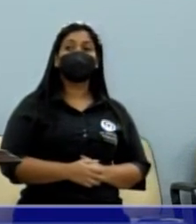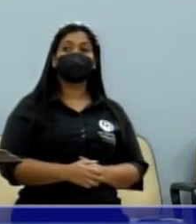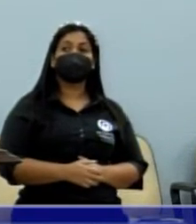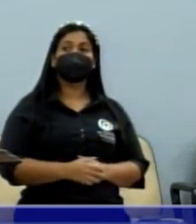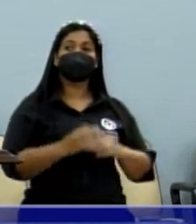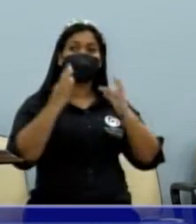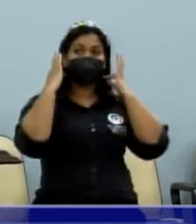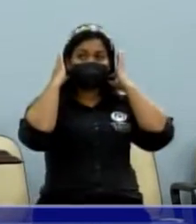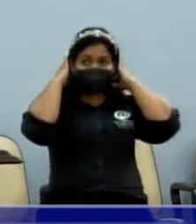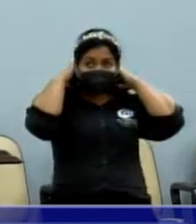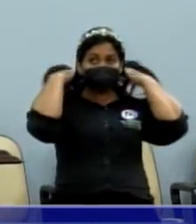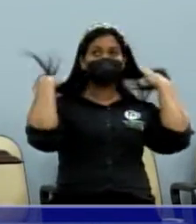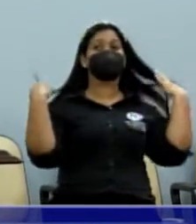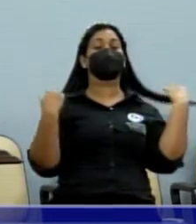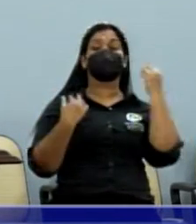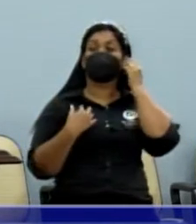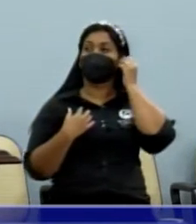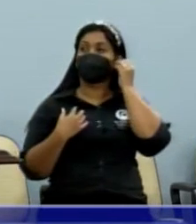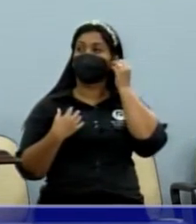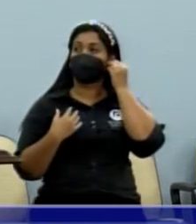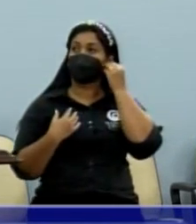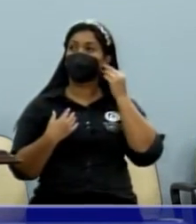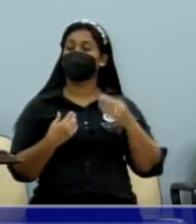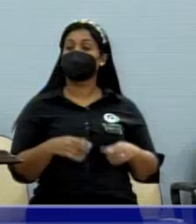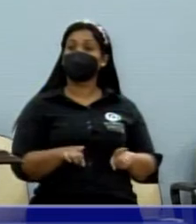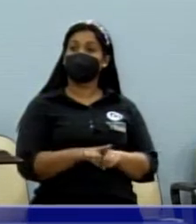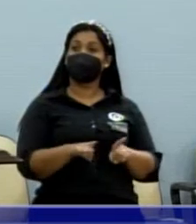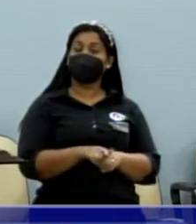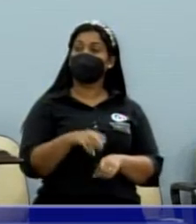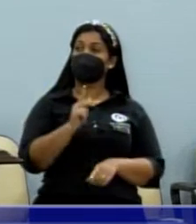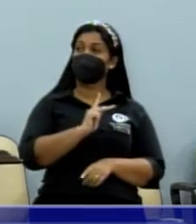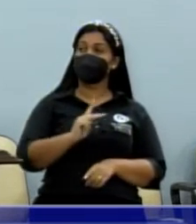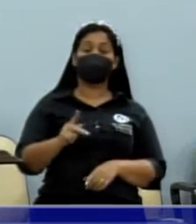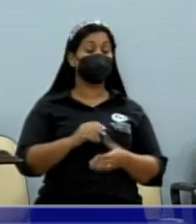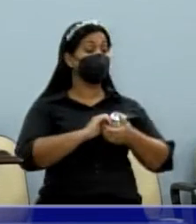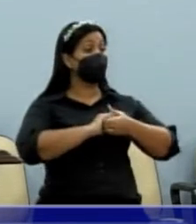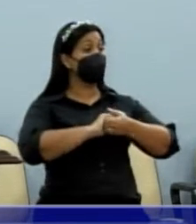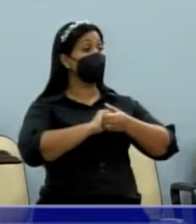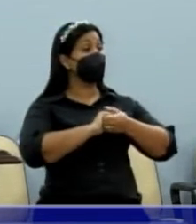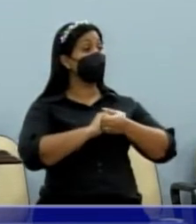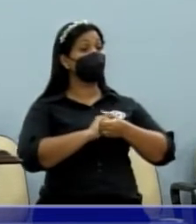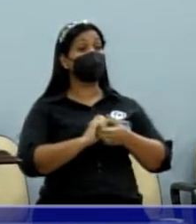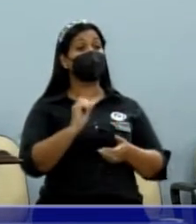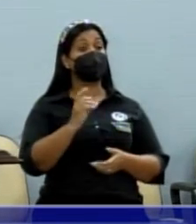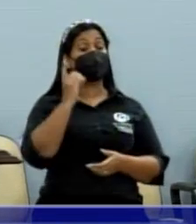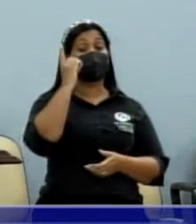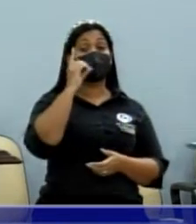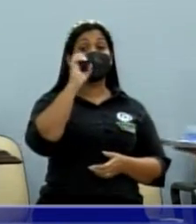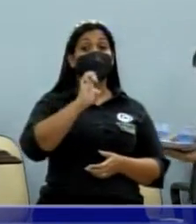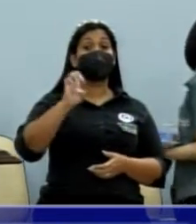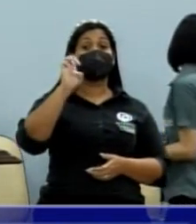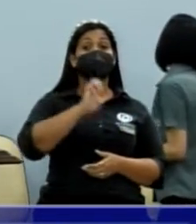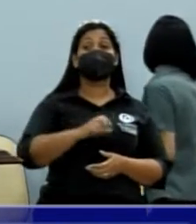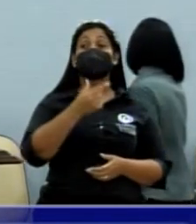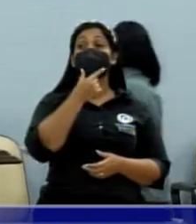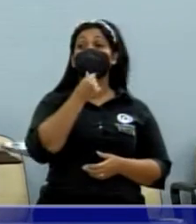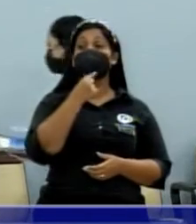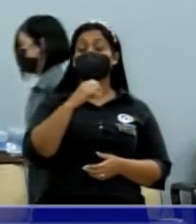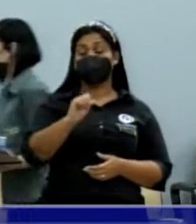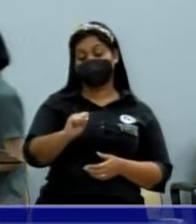muito obrigado. Queria também, presidente, cumprimentar aqui o deputado estadual Sebastião,